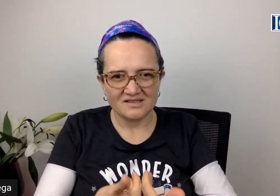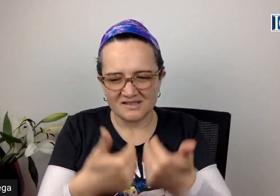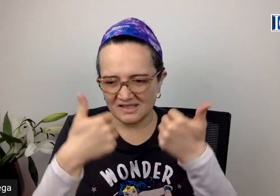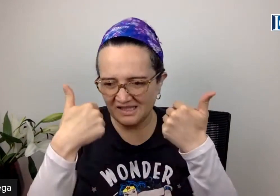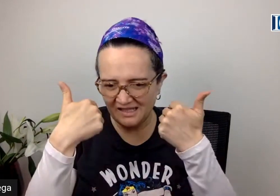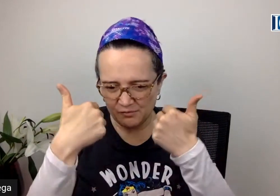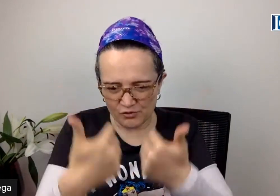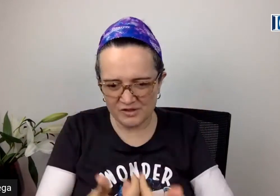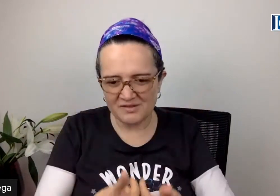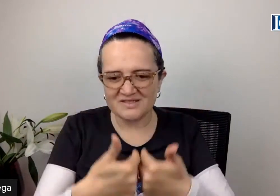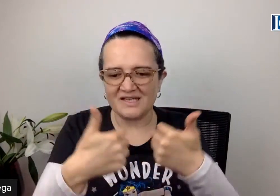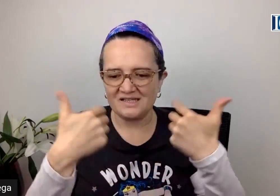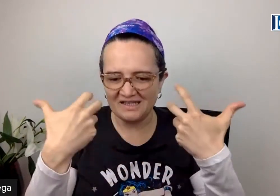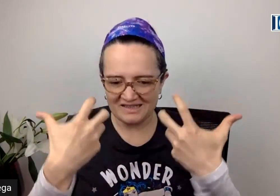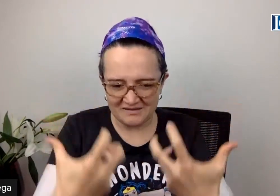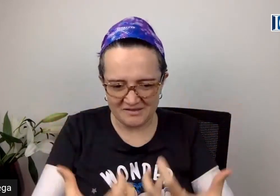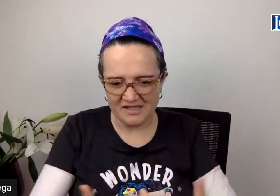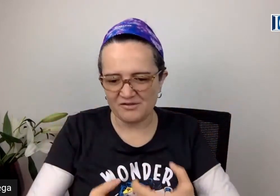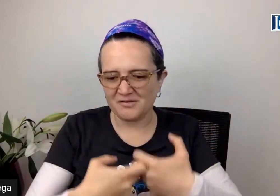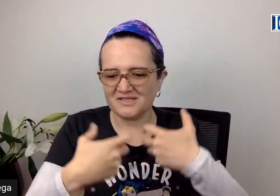el amor universal la creatividad universal